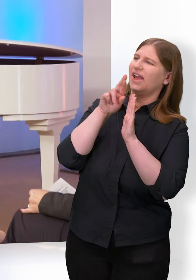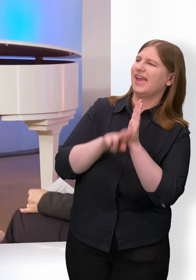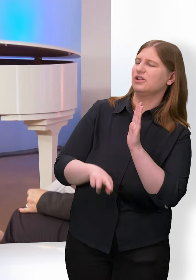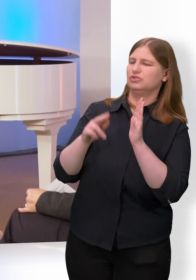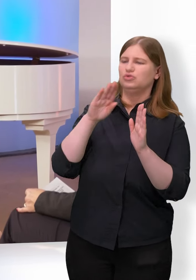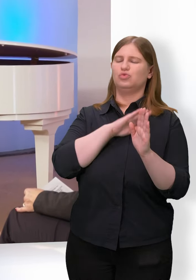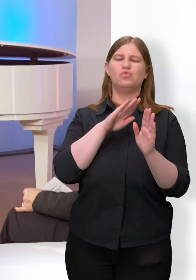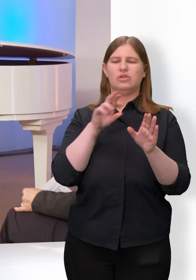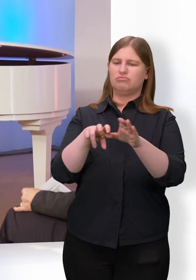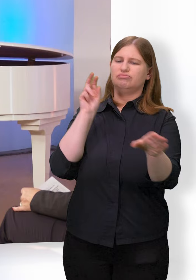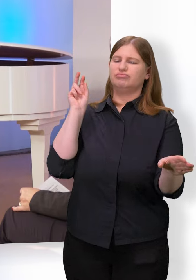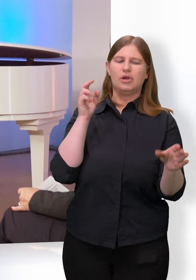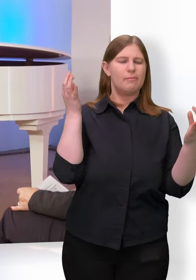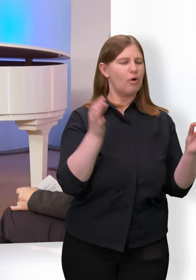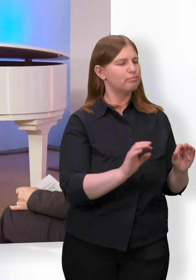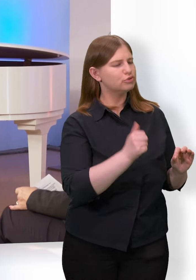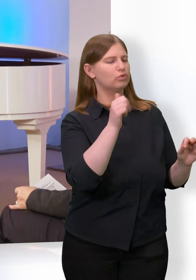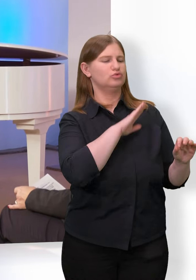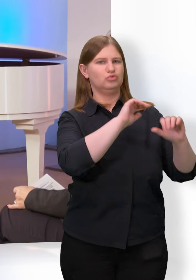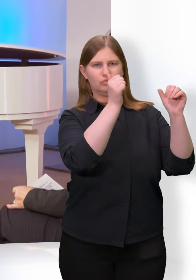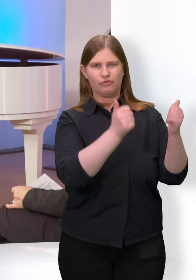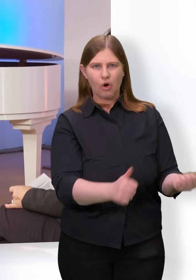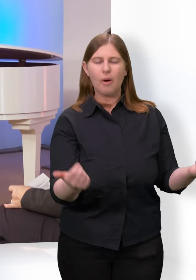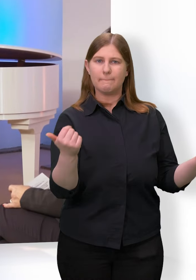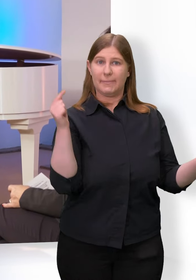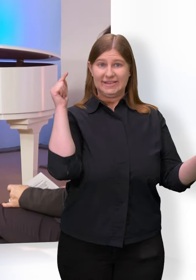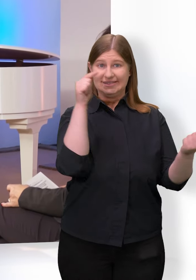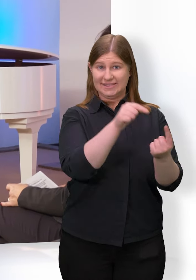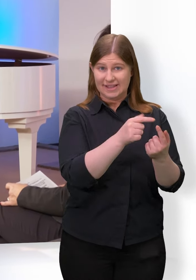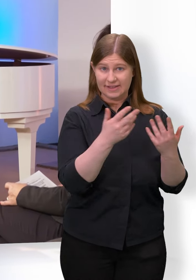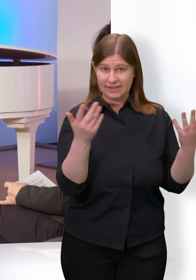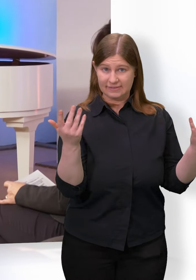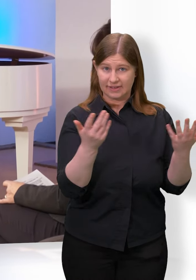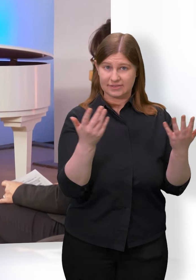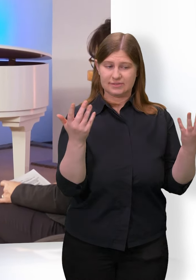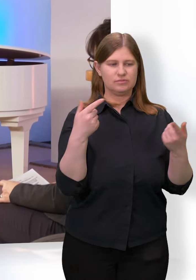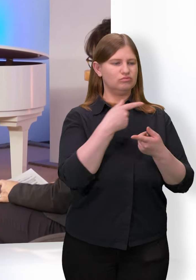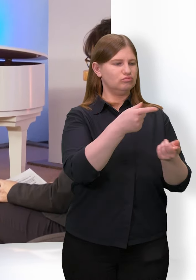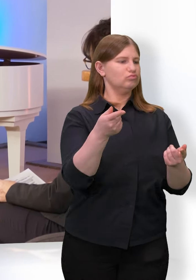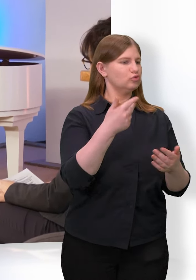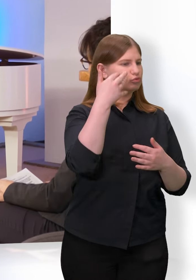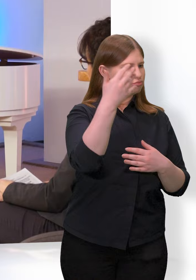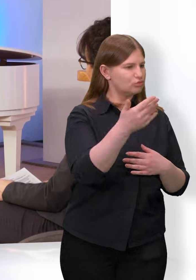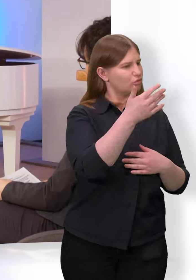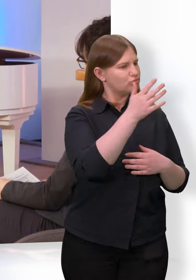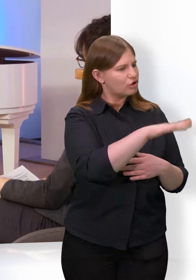die besondere Schulformen benötigen, mit dem Ziel, dass sie vielleicht wieder Spaß an Schule bekommen, sich